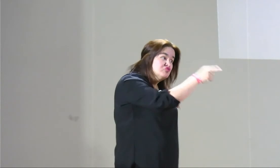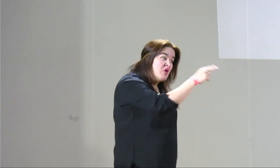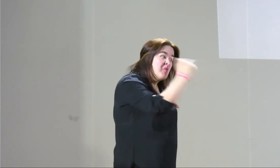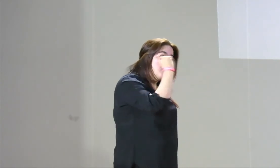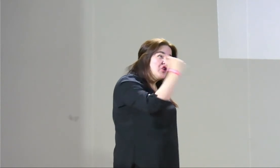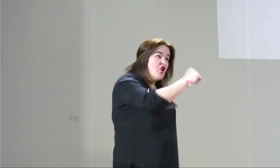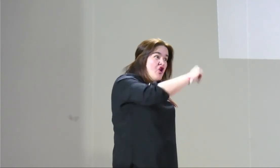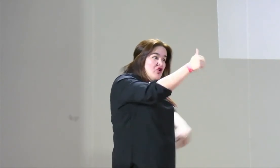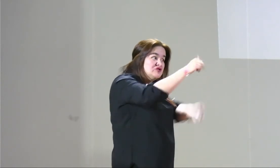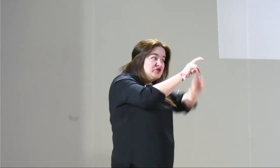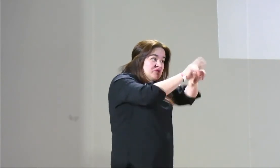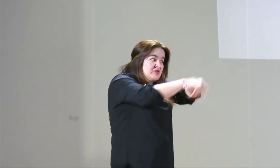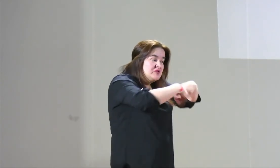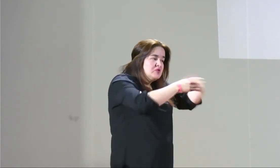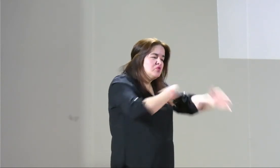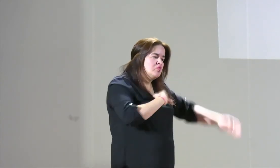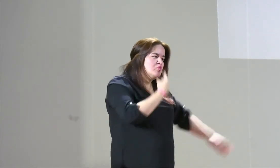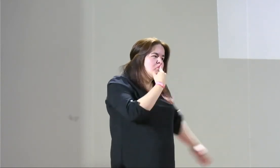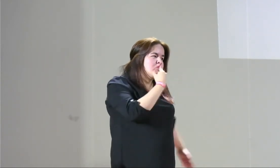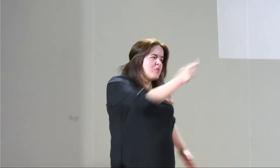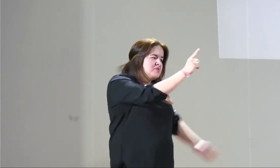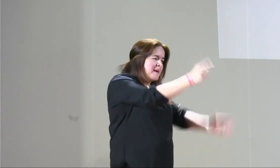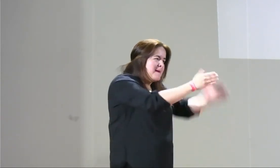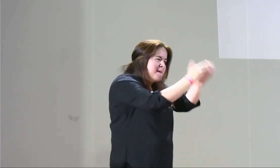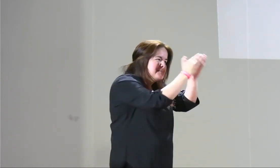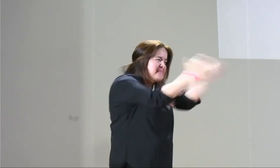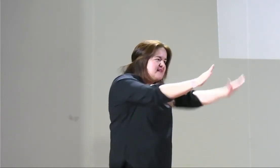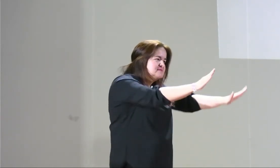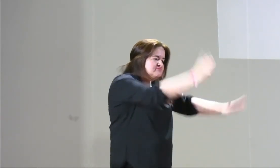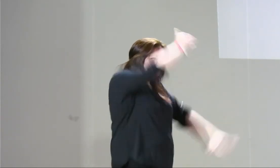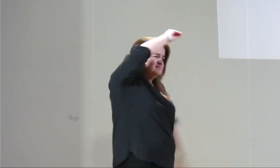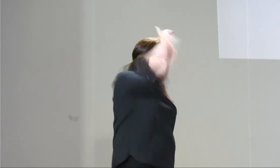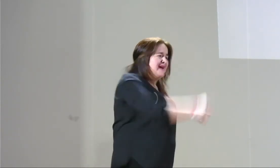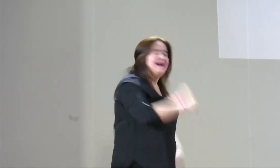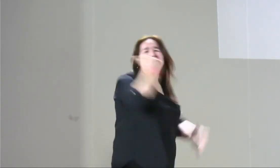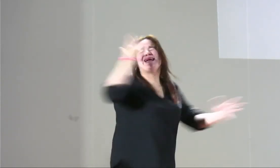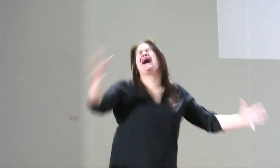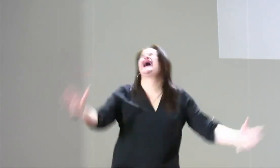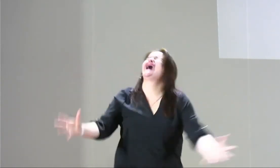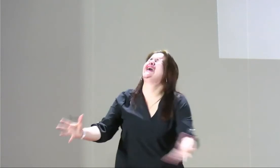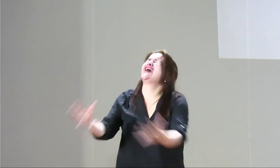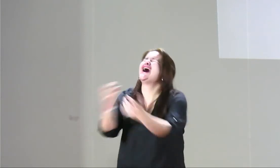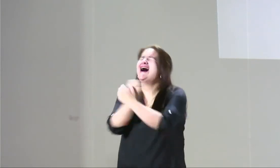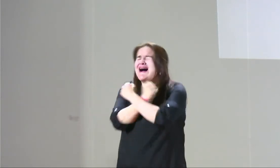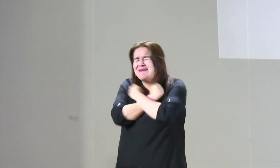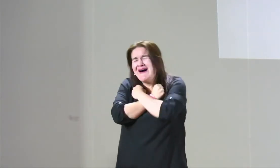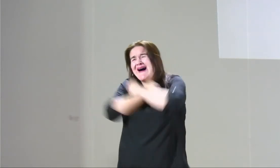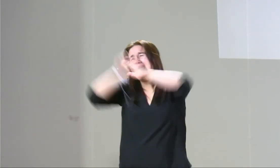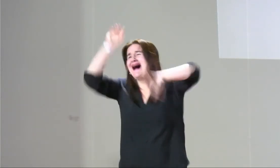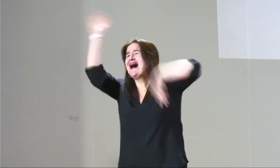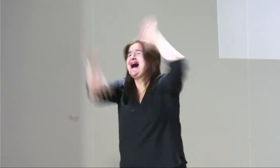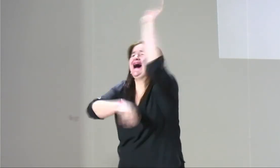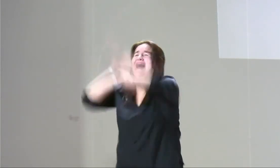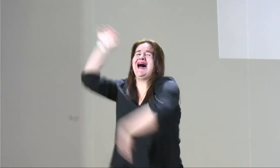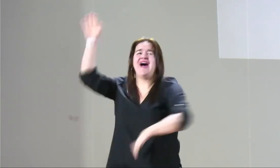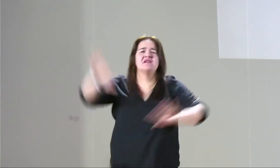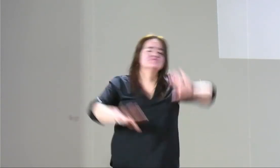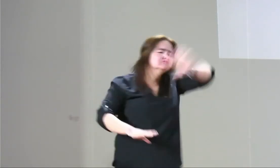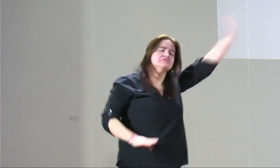el hombre lleva la batuta entonces le dice usted, mujer, si usted se llega a acostar con otro, usted